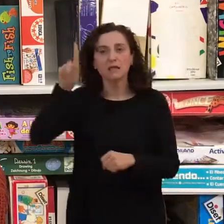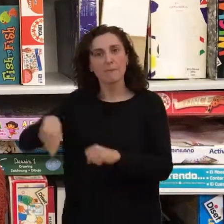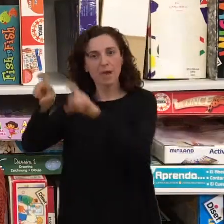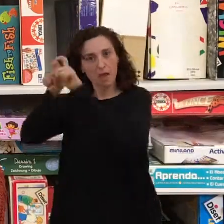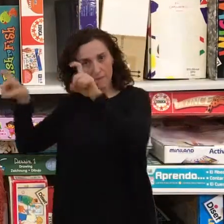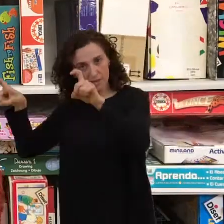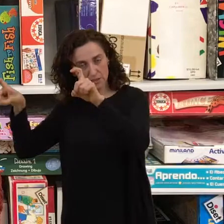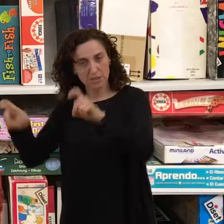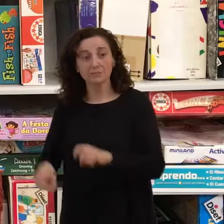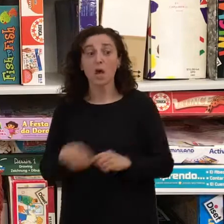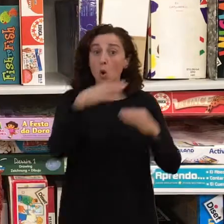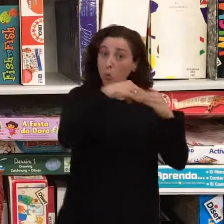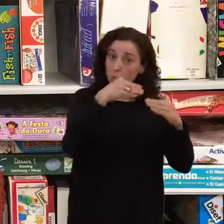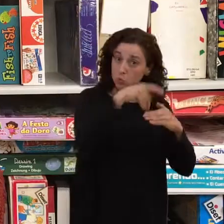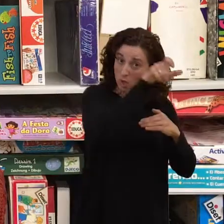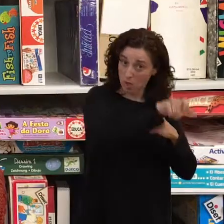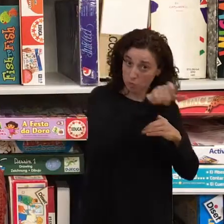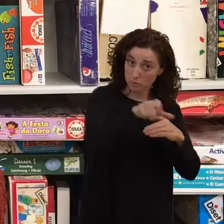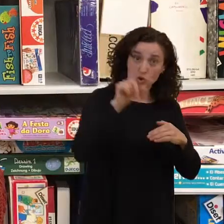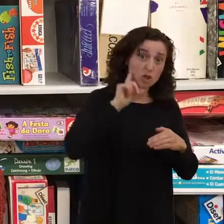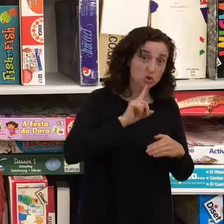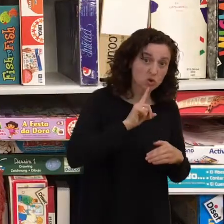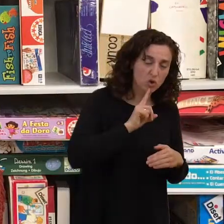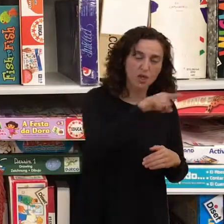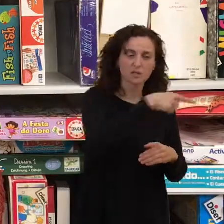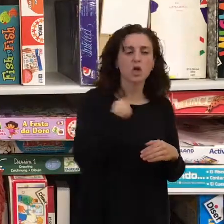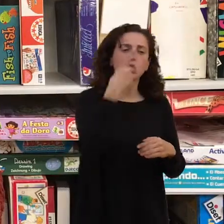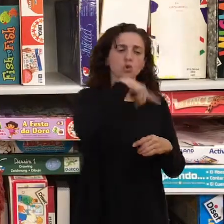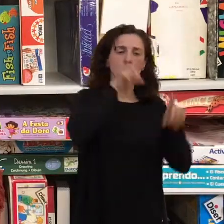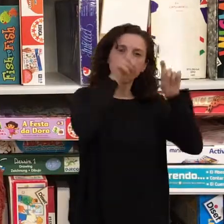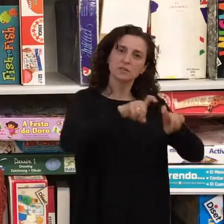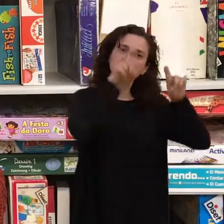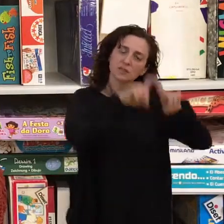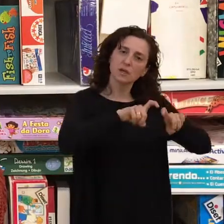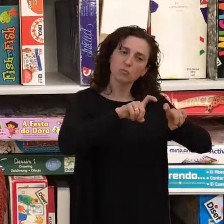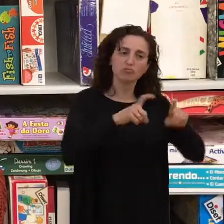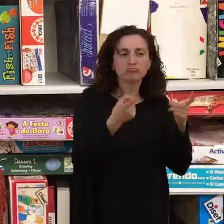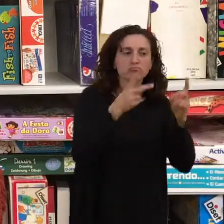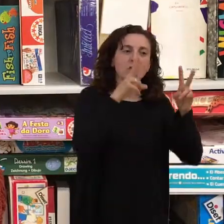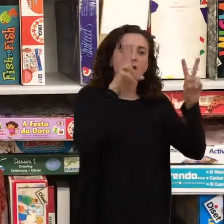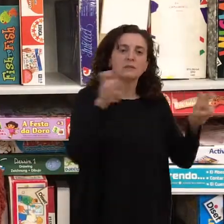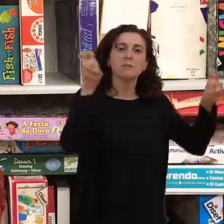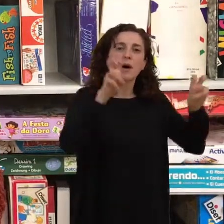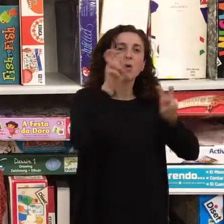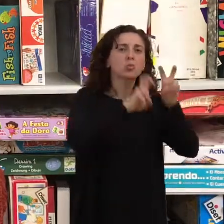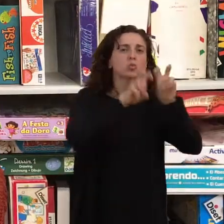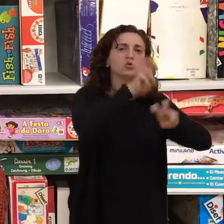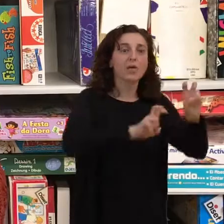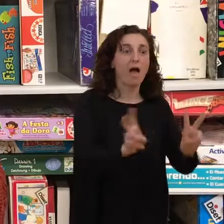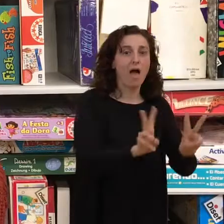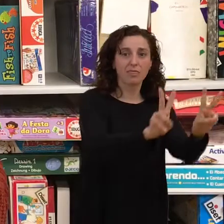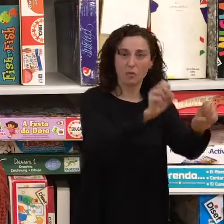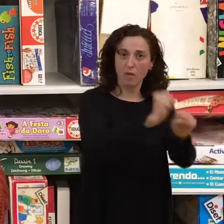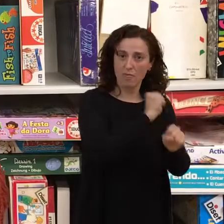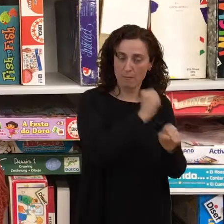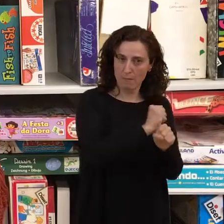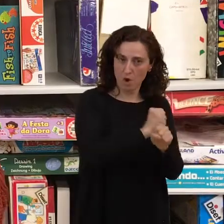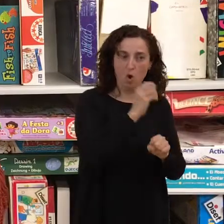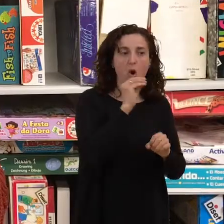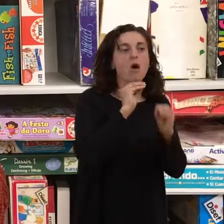Respecto a los usuarios, nosotros lo que hacemos es enseñarles aspectos acerca de la búsqueda activa de empleo, a realizar un currículum vitae si no lo